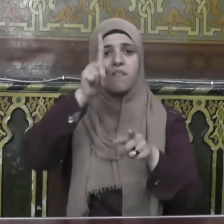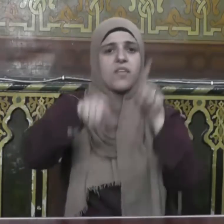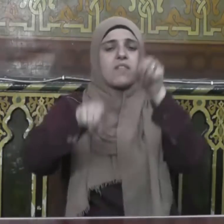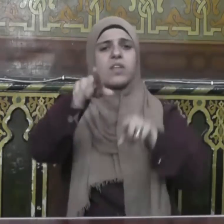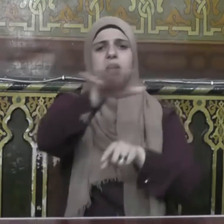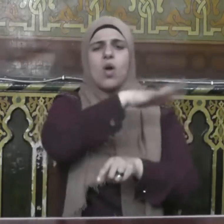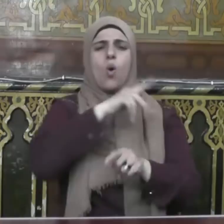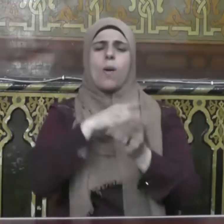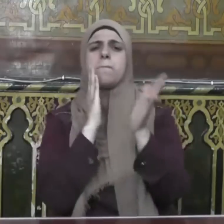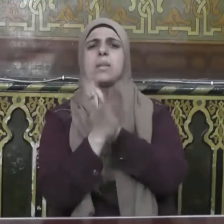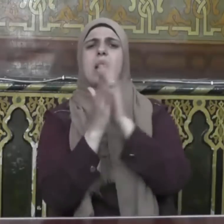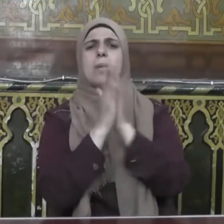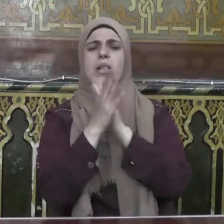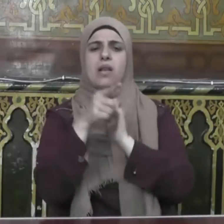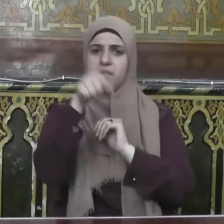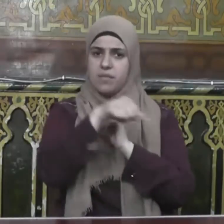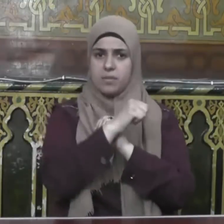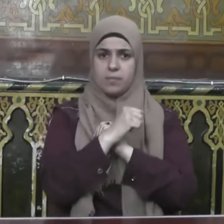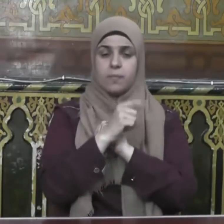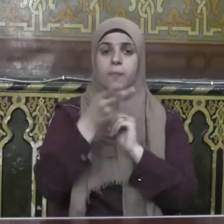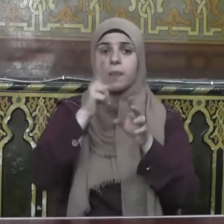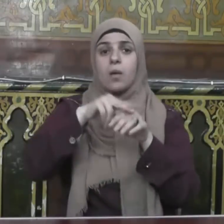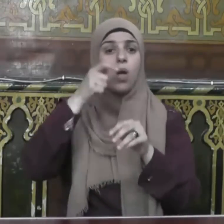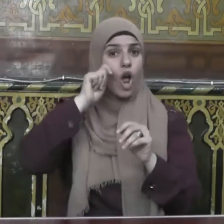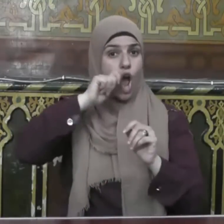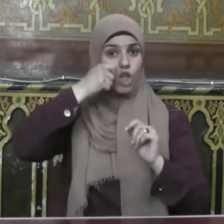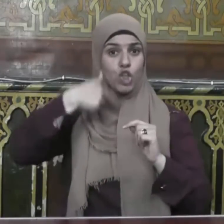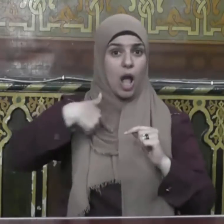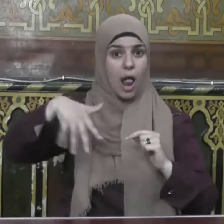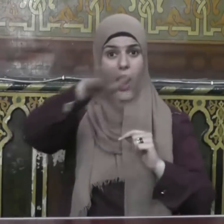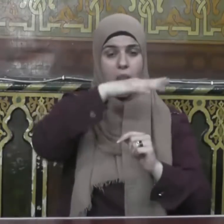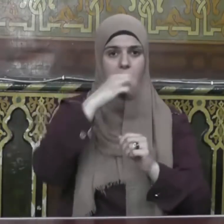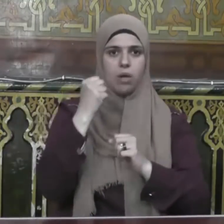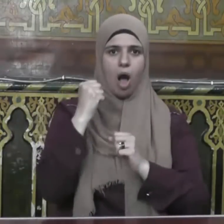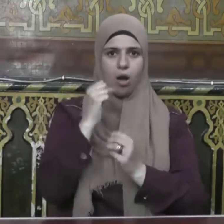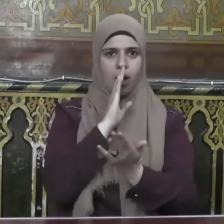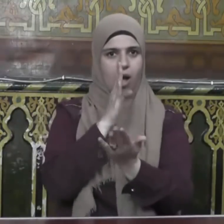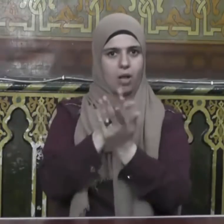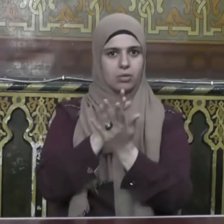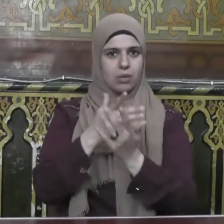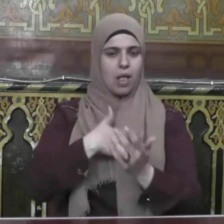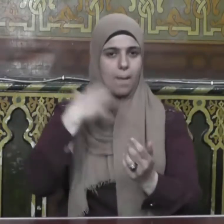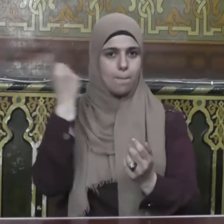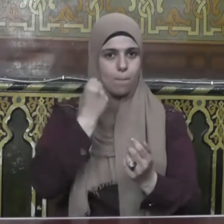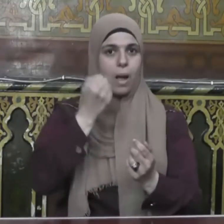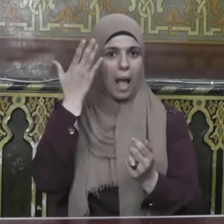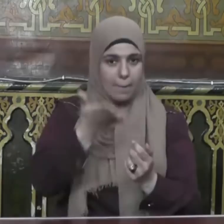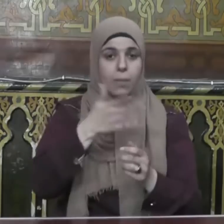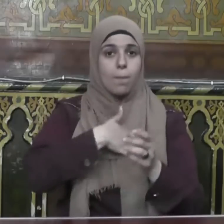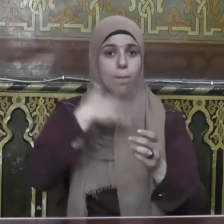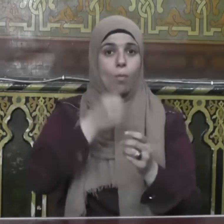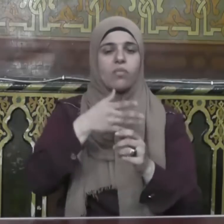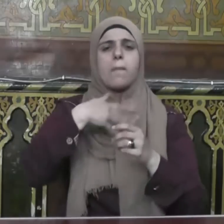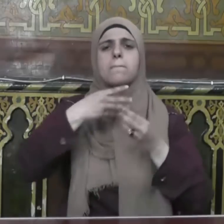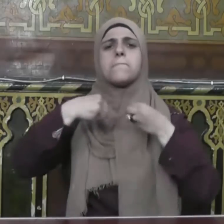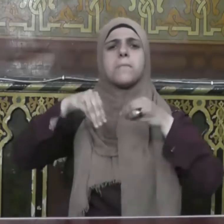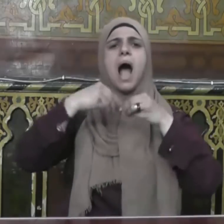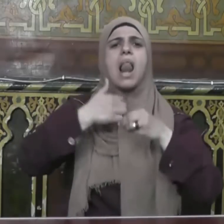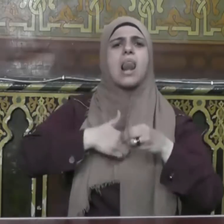تبديلا كما أن الرجال الحقيقيين هم من باعوا أنفسهم وأموالهم